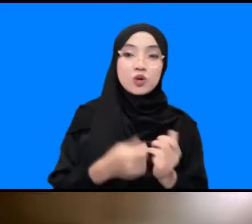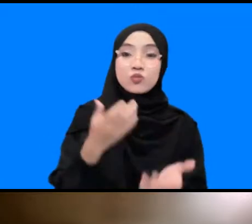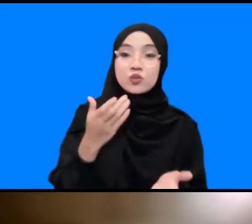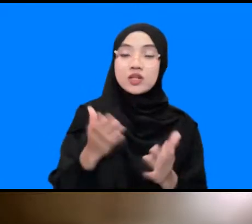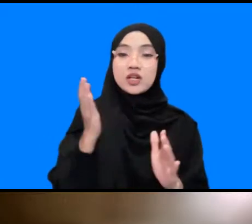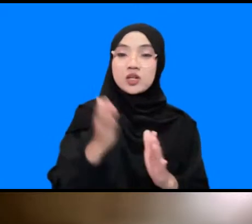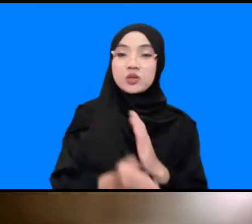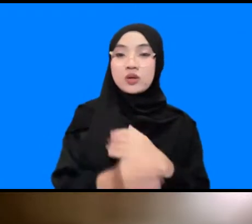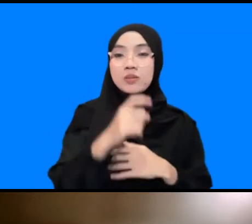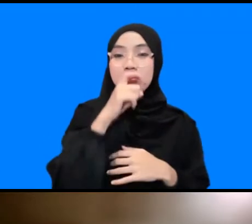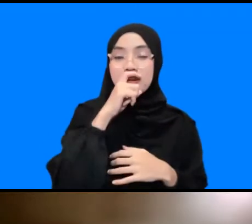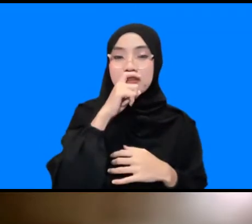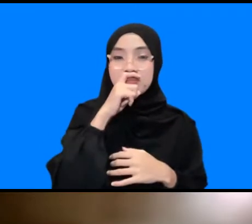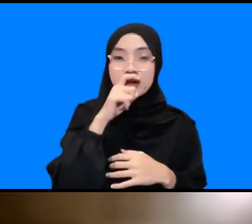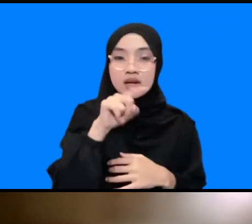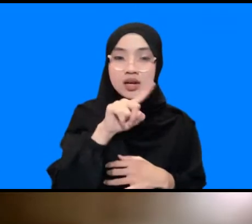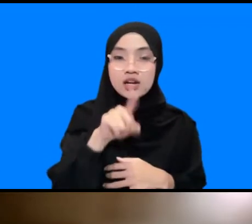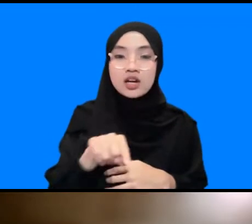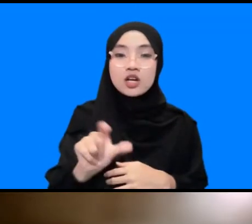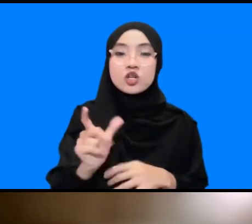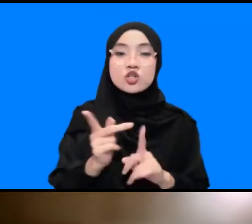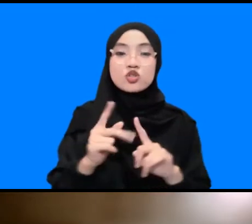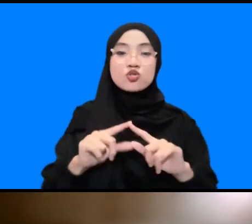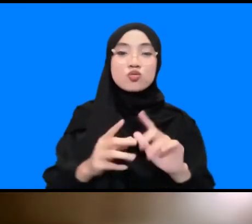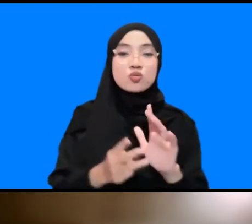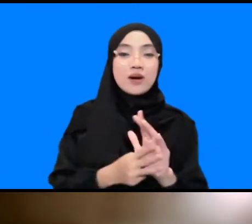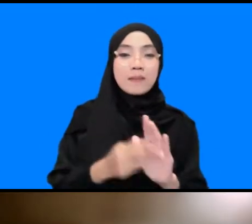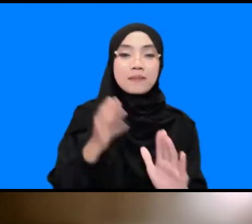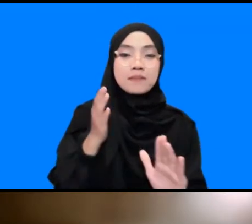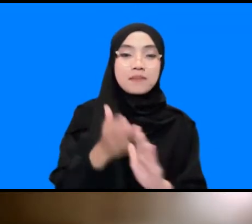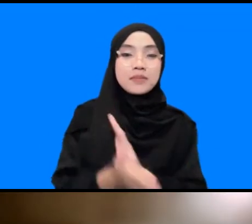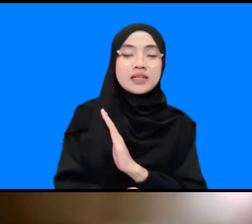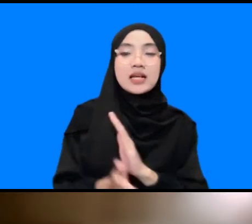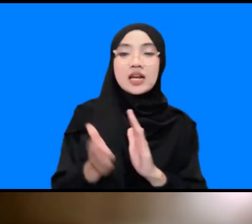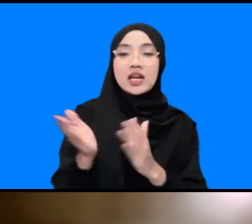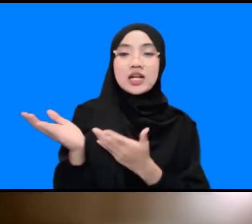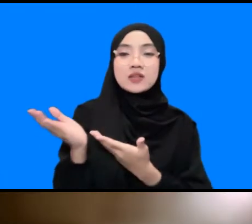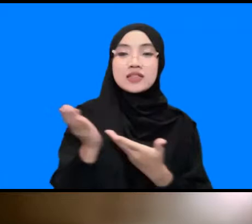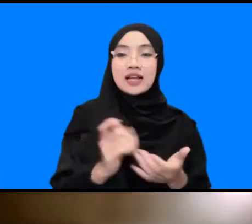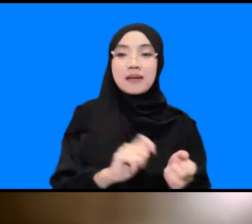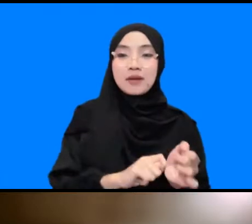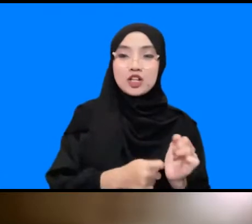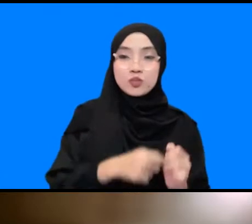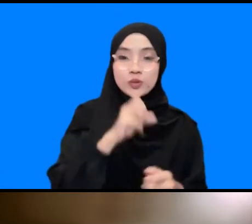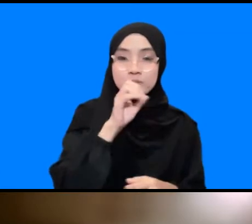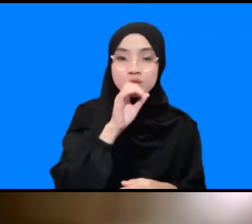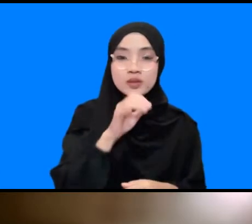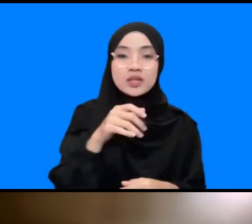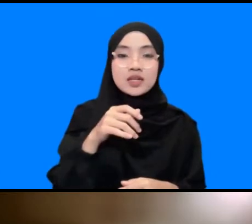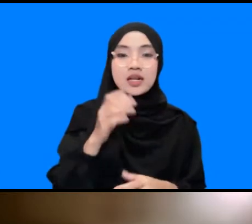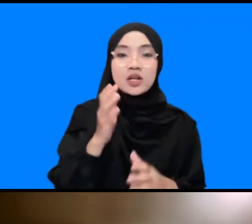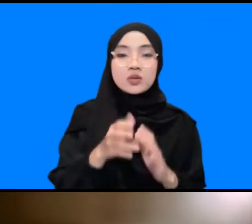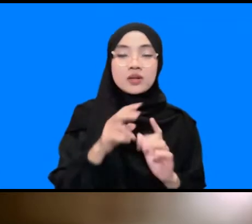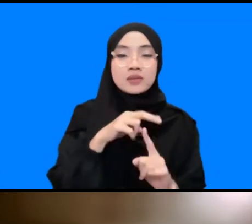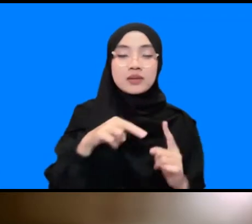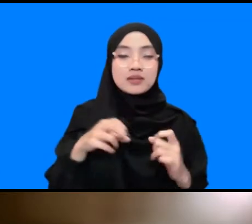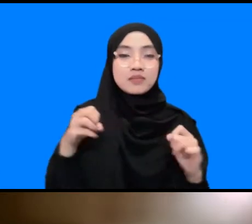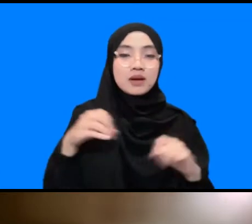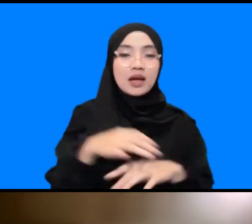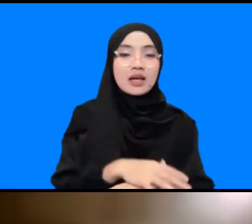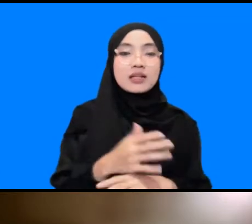Bapak Sulham dulu bisa juga untuk memberikan tanggapannya mungkin dari sisi praktis beliau sebagai